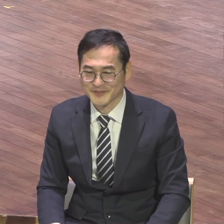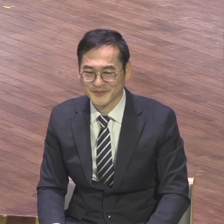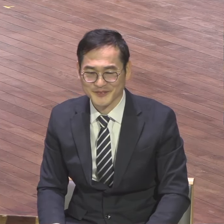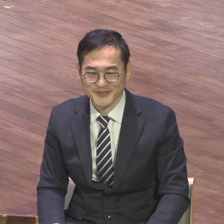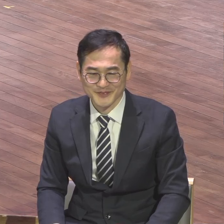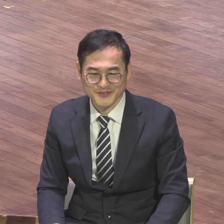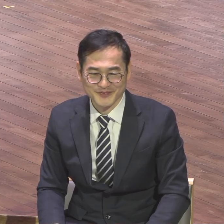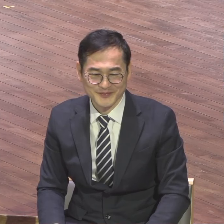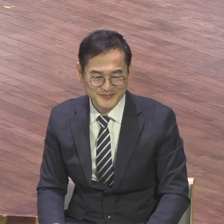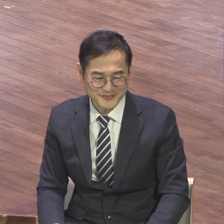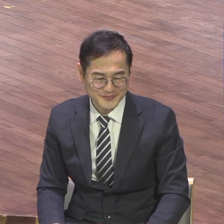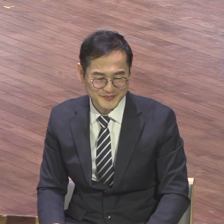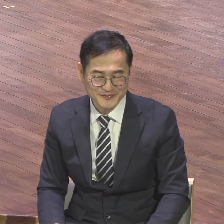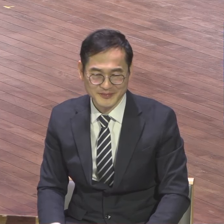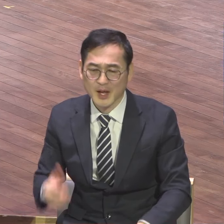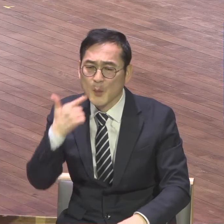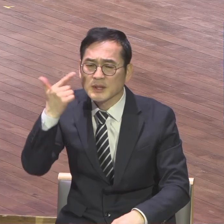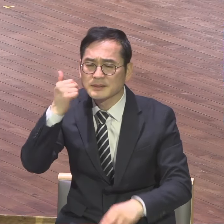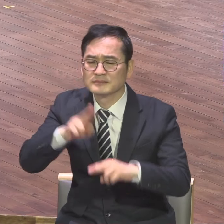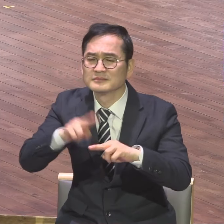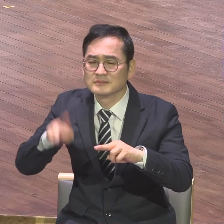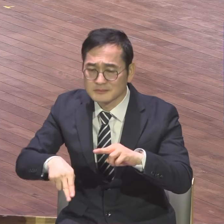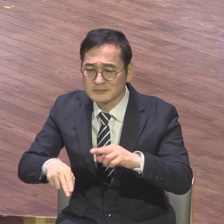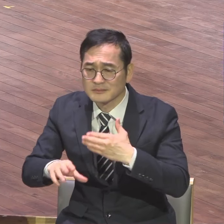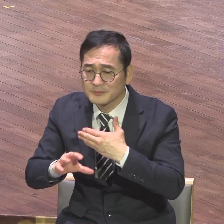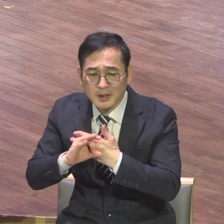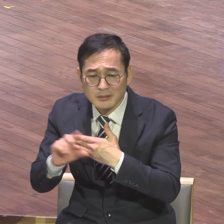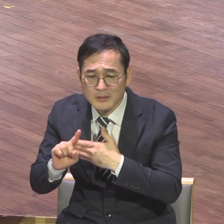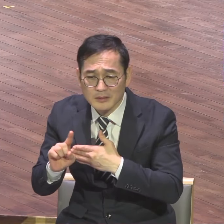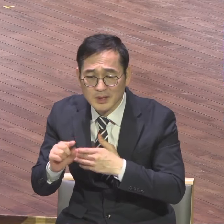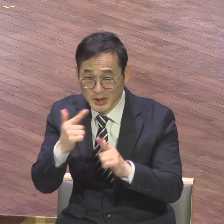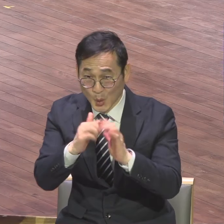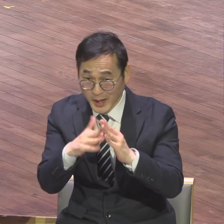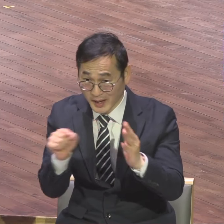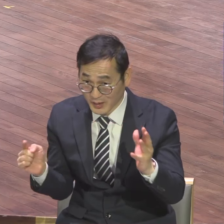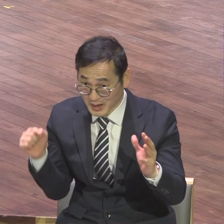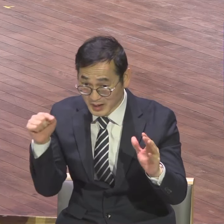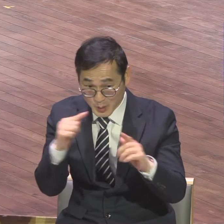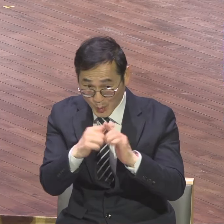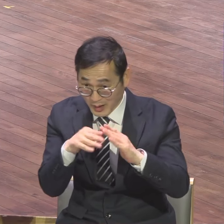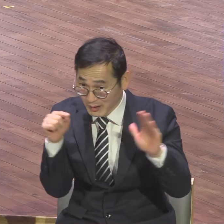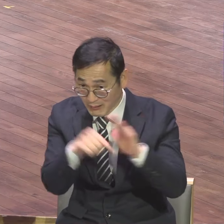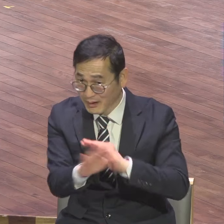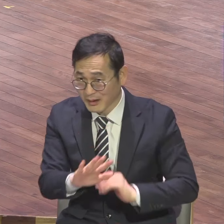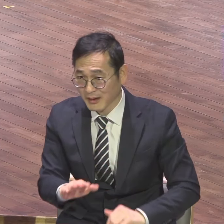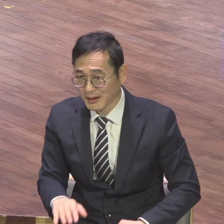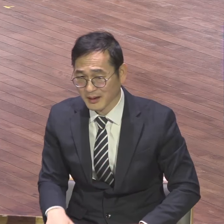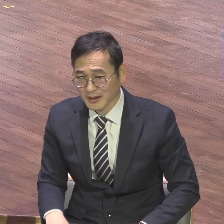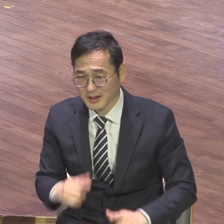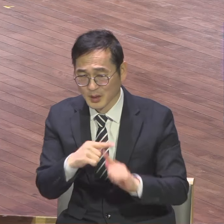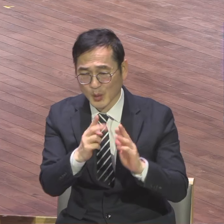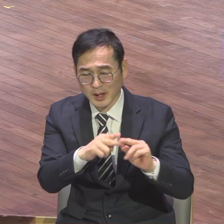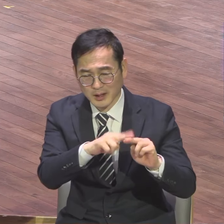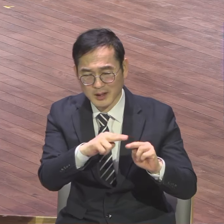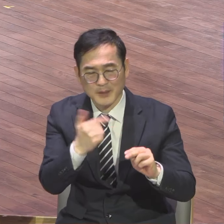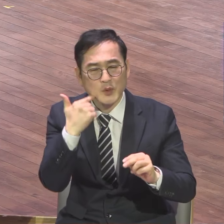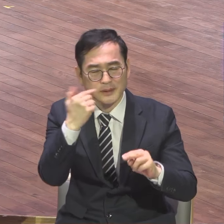목사도요 은퇴하고 나면 일반 교회들은요 교회 목사들을 은퇴하고 나면요 갈 데가 없어요 자기가 성교는 교회